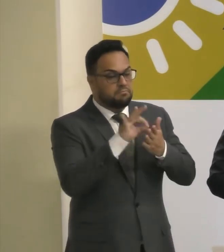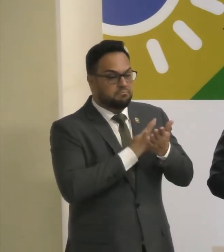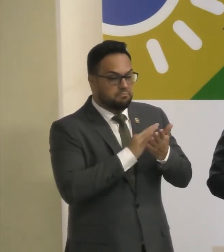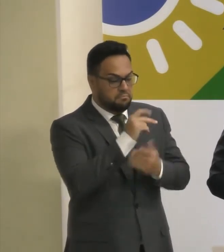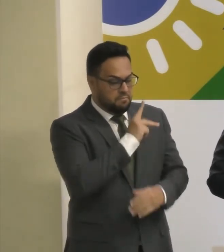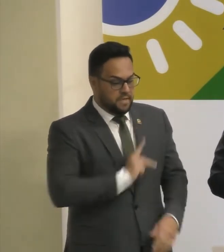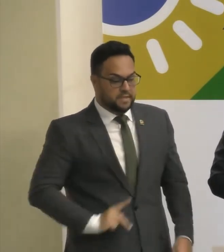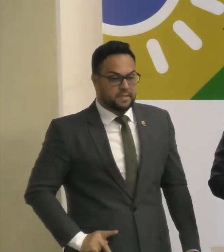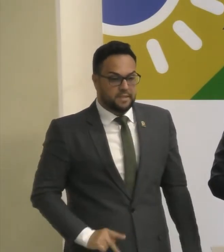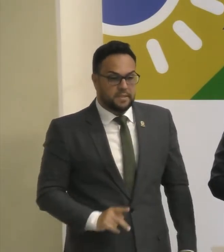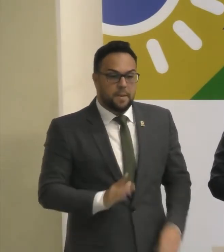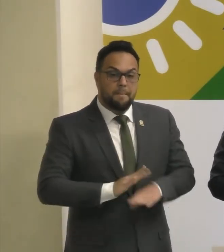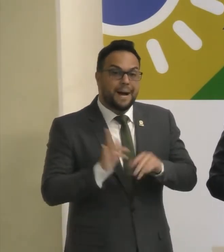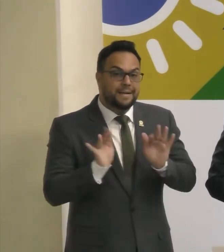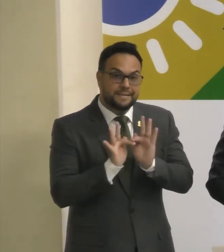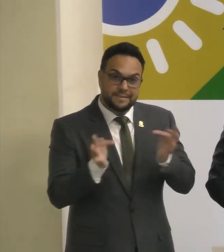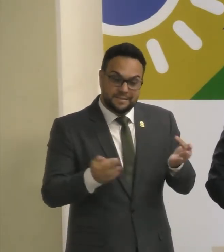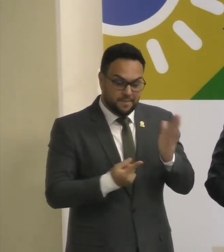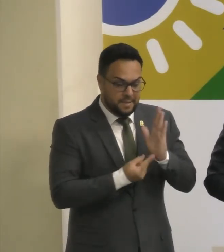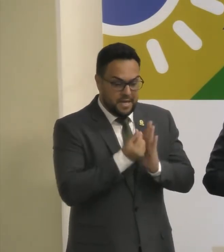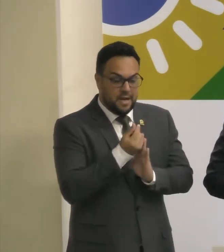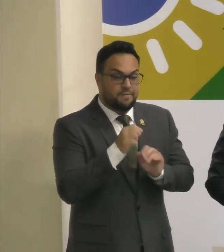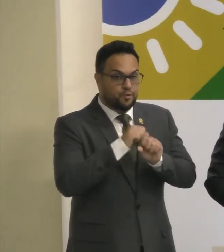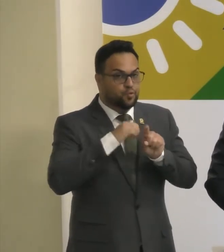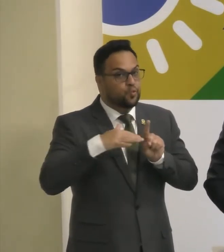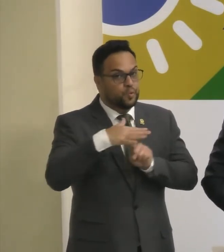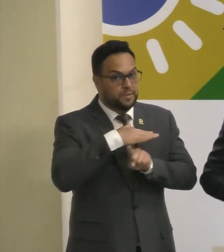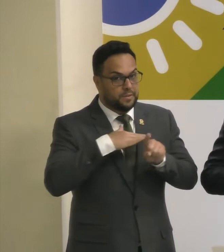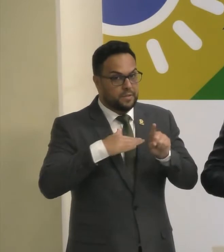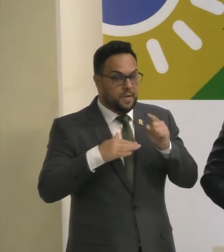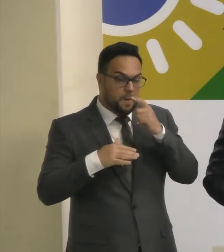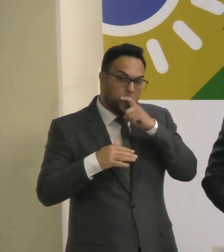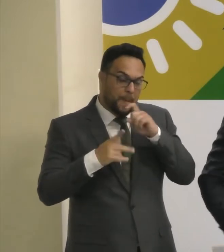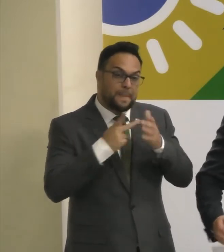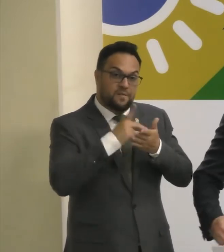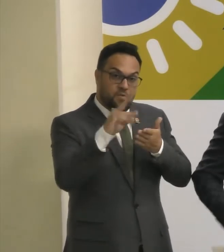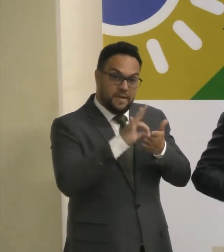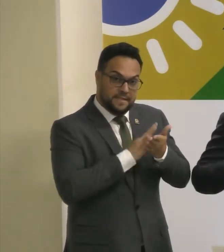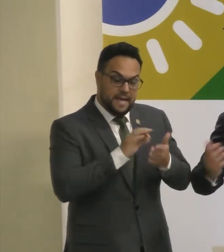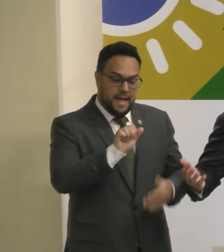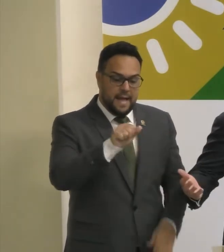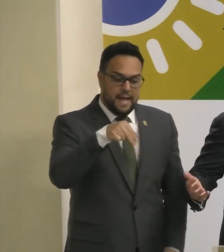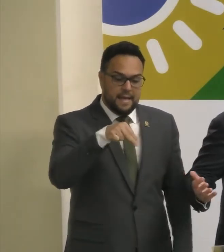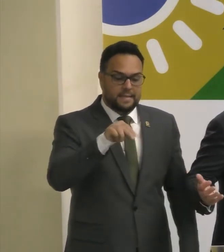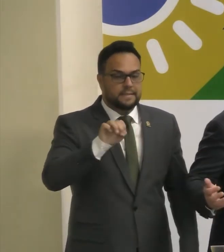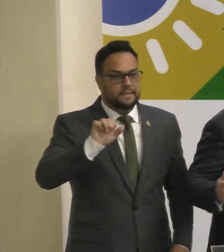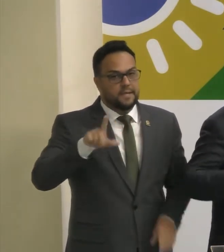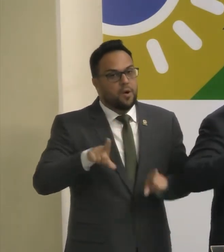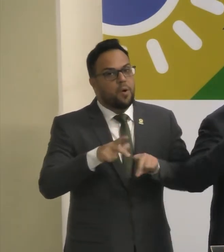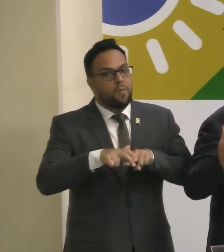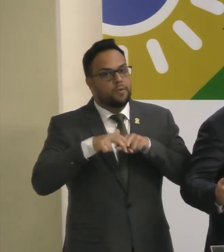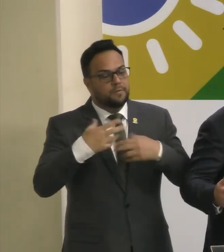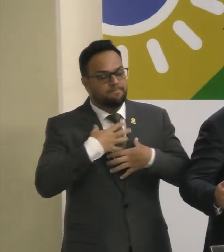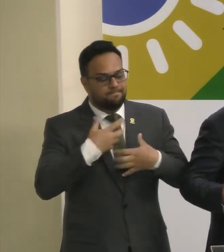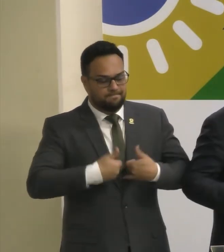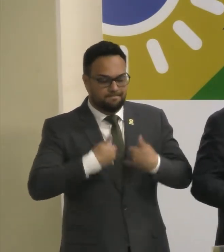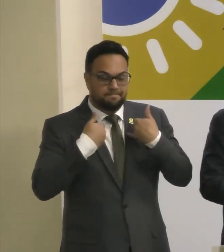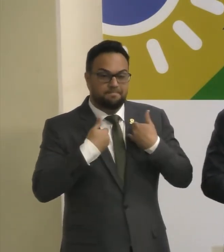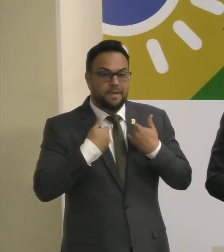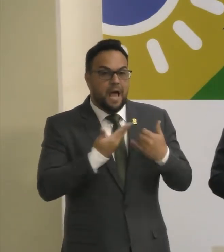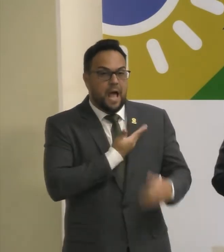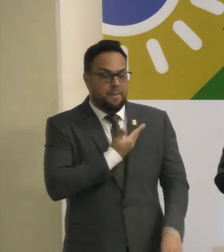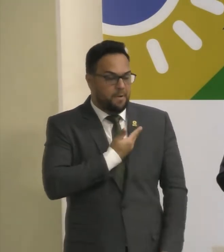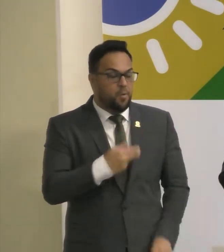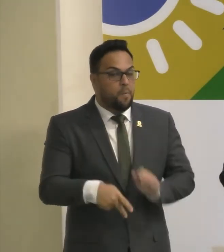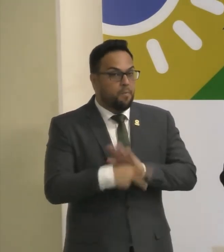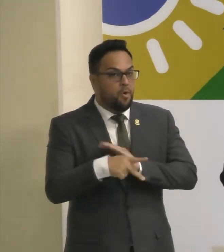simplifica esse acesso da tarifa social de energia elétrica, foi regulamentada aqui pela ANEL, e eu tenho orgulho de dizer, por um piauiense, meu querido